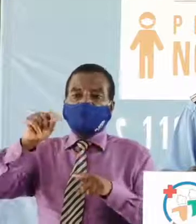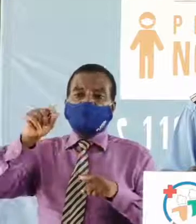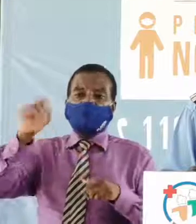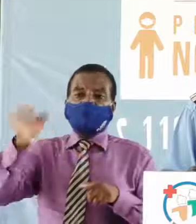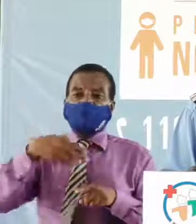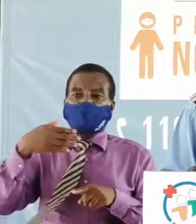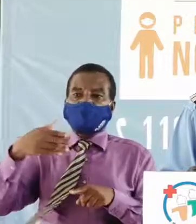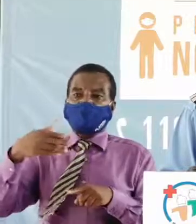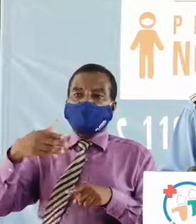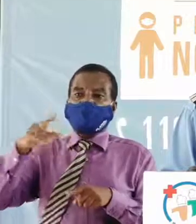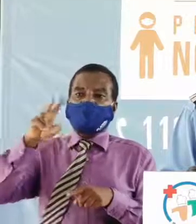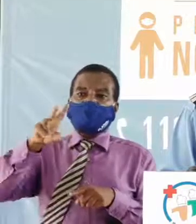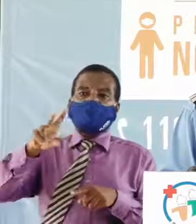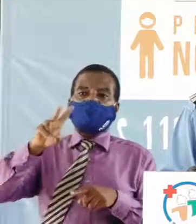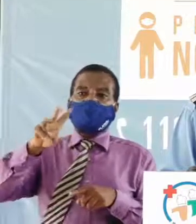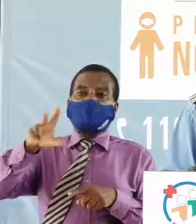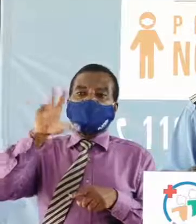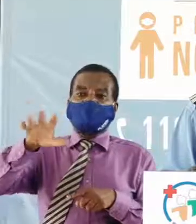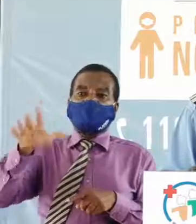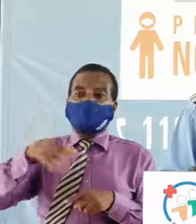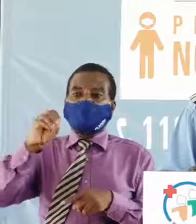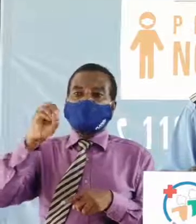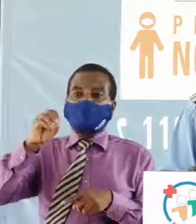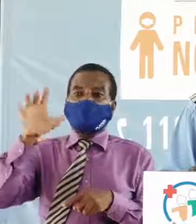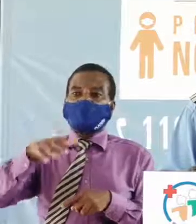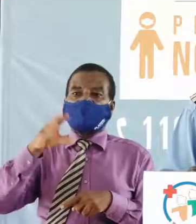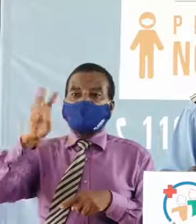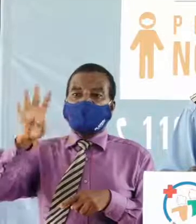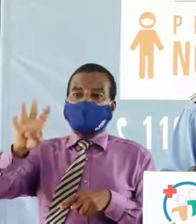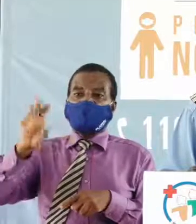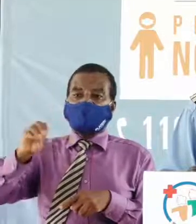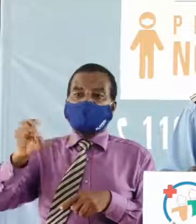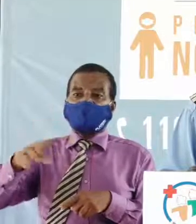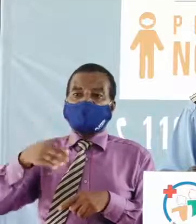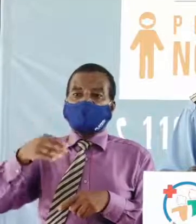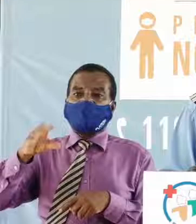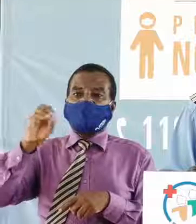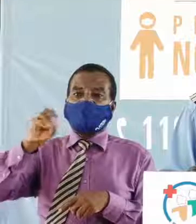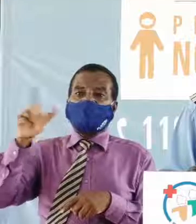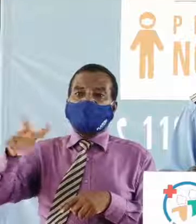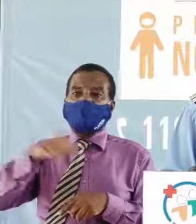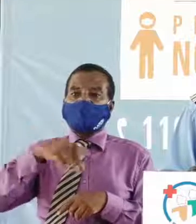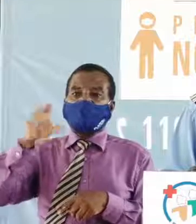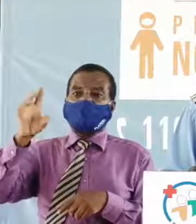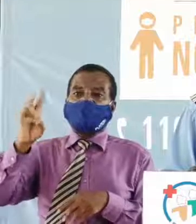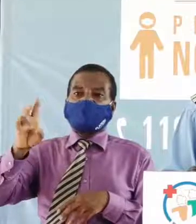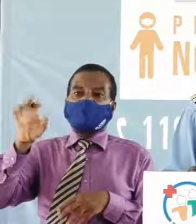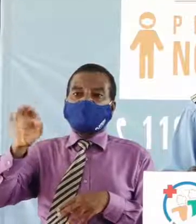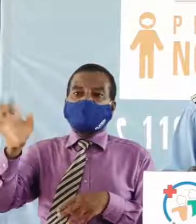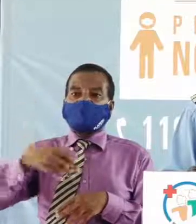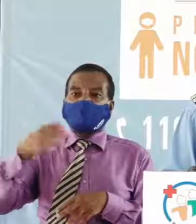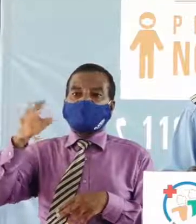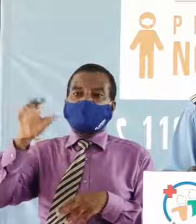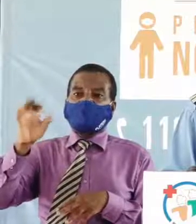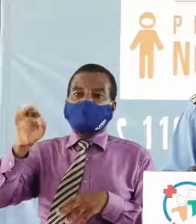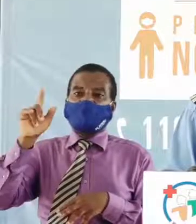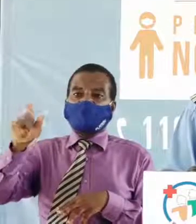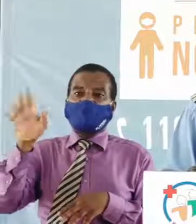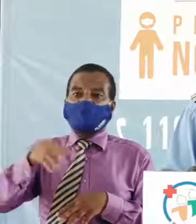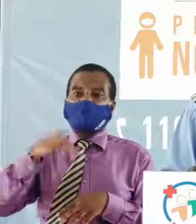25 0040 au 63 pardon au 03 79 91 44